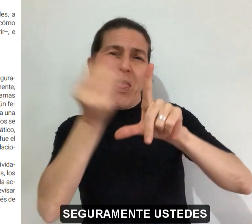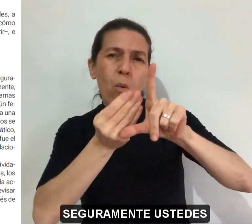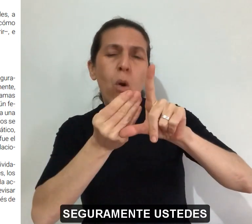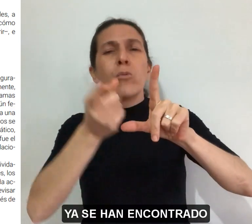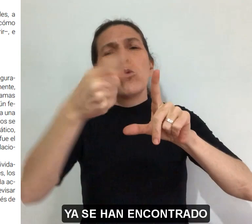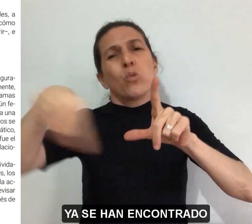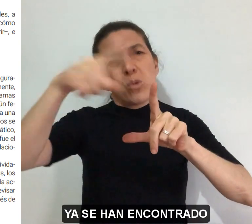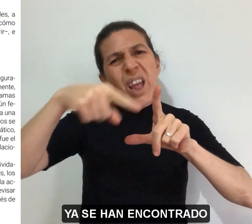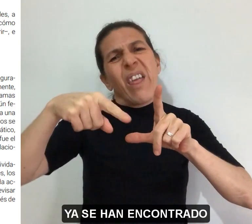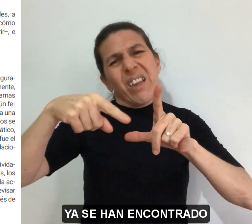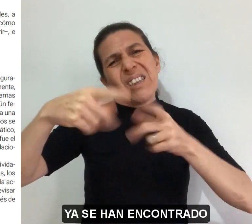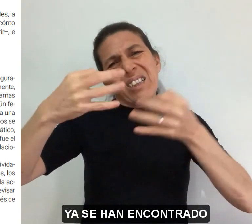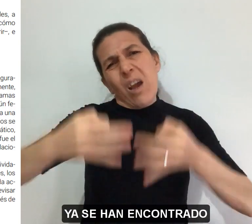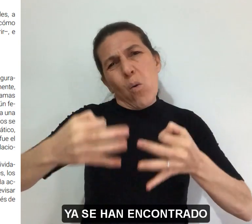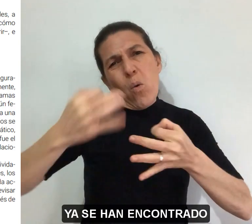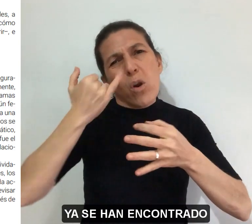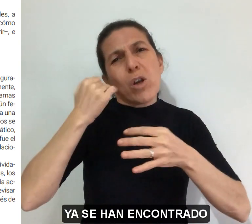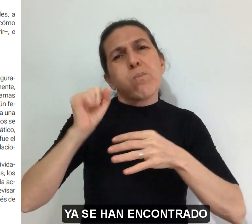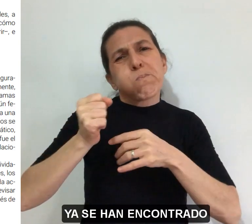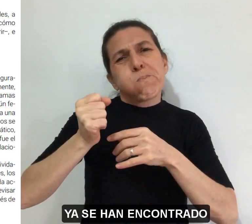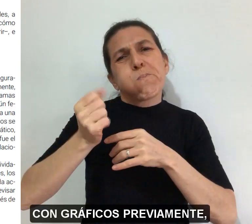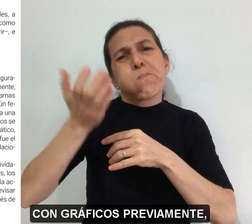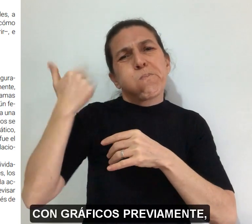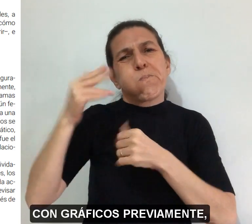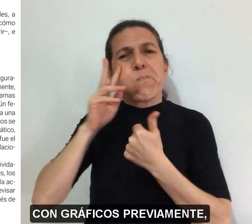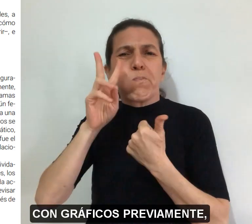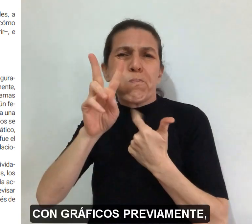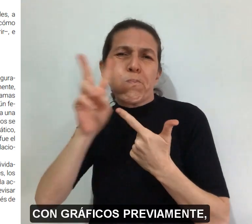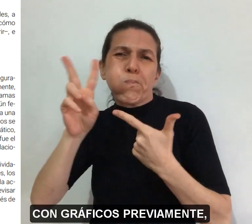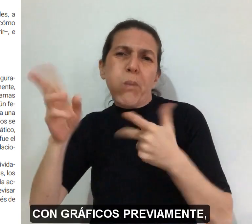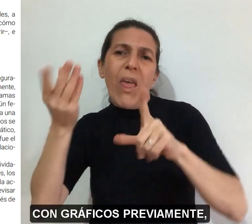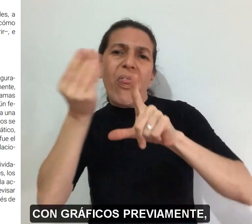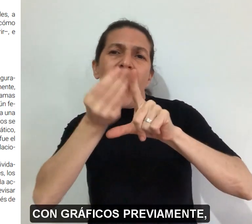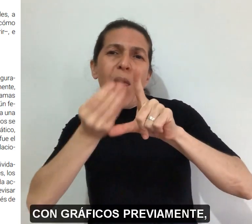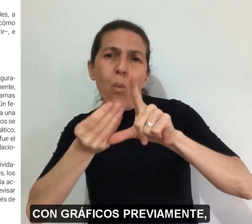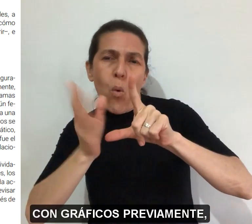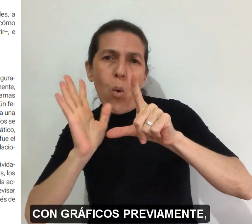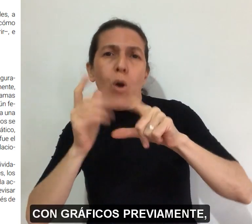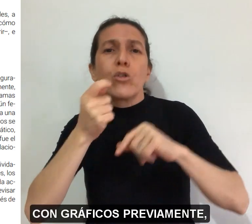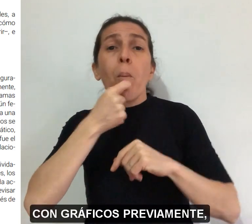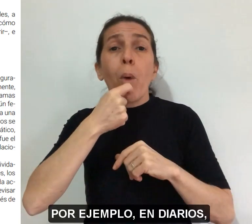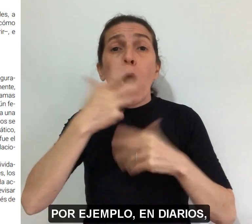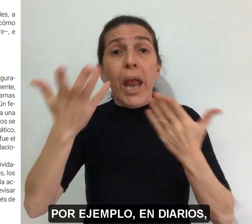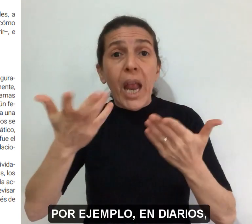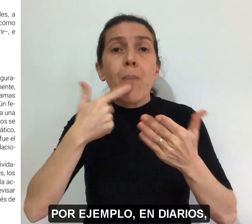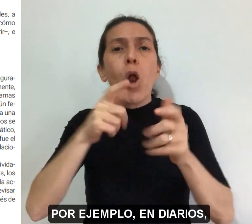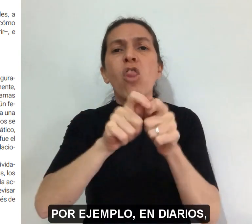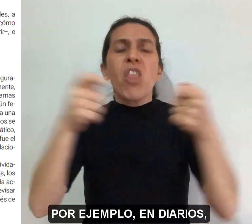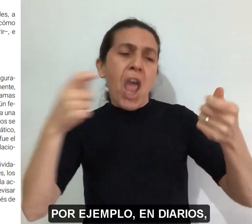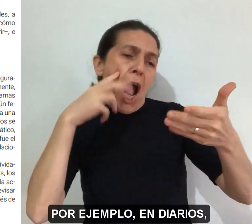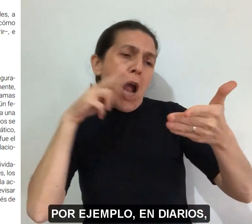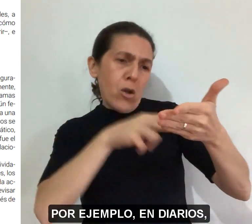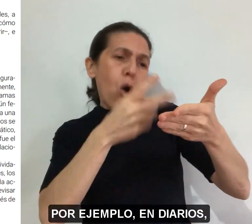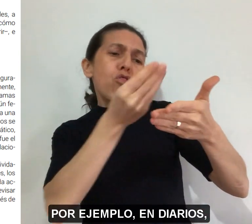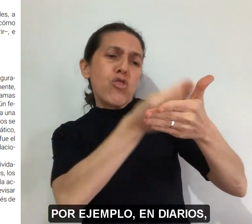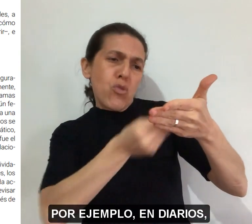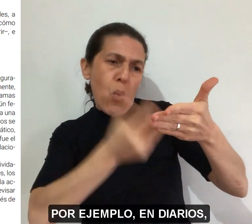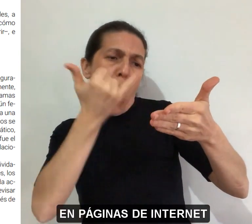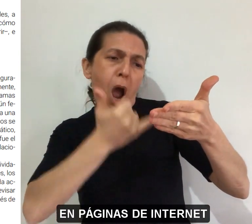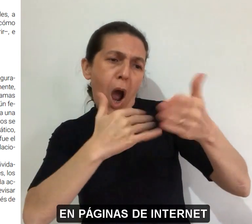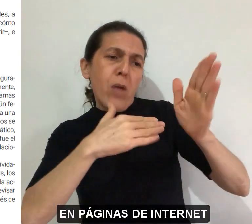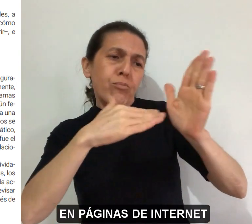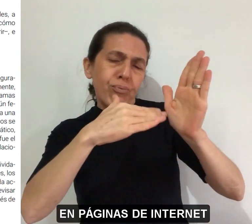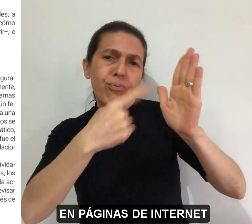ustedes ya se han encontrado con gráficos previamente, por ejemplo, en diario,